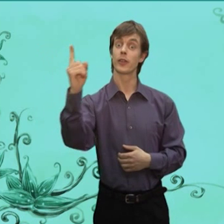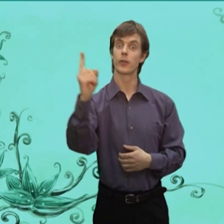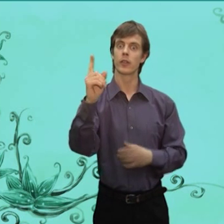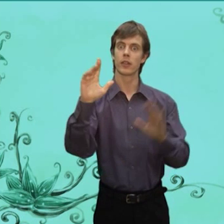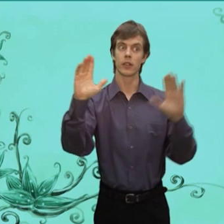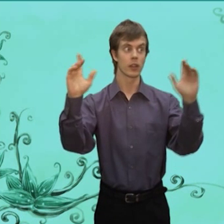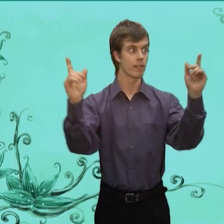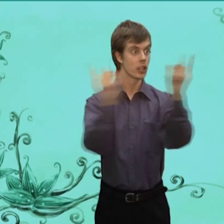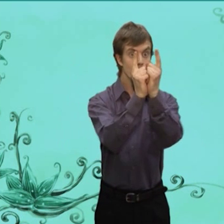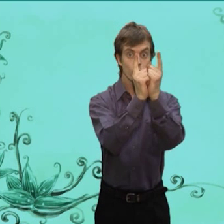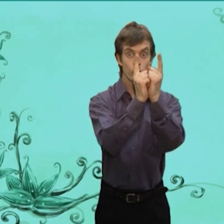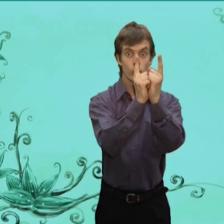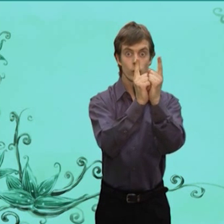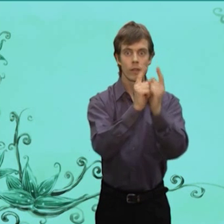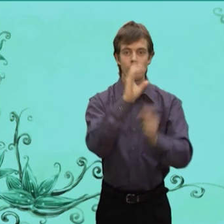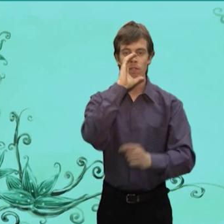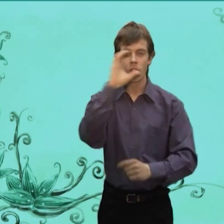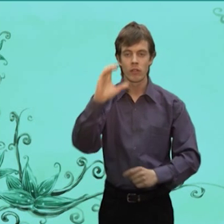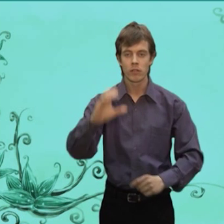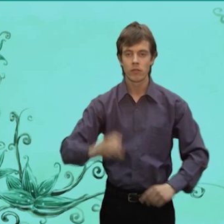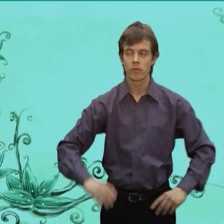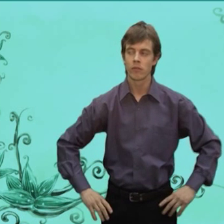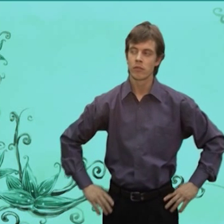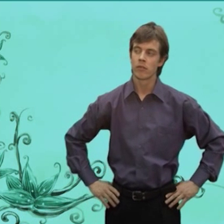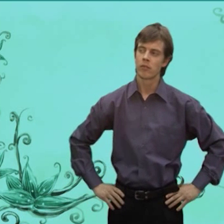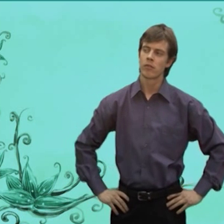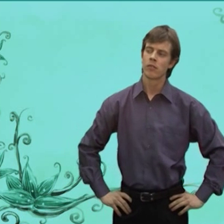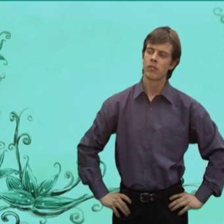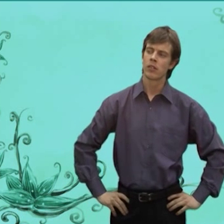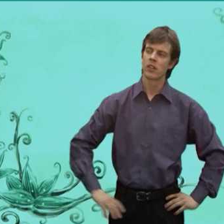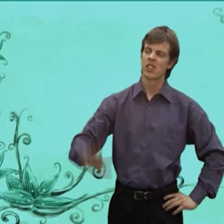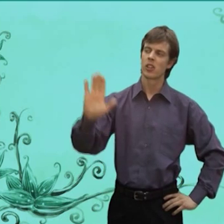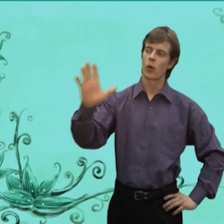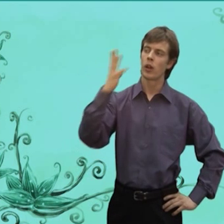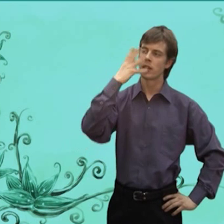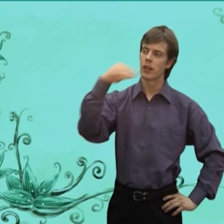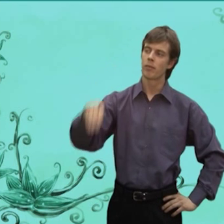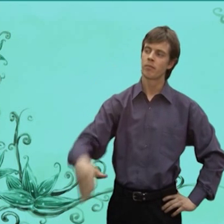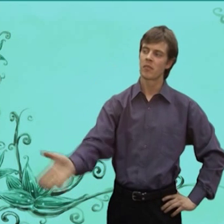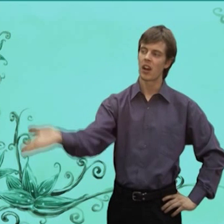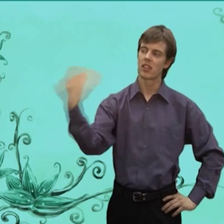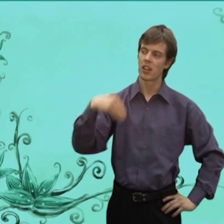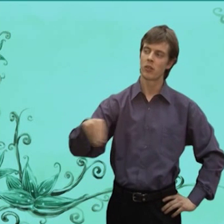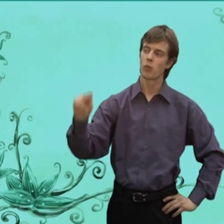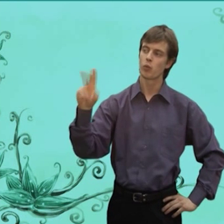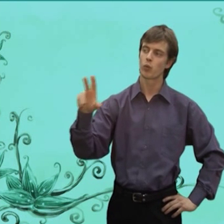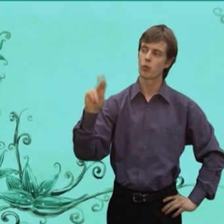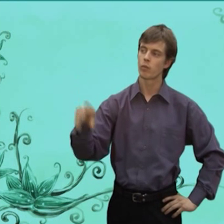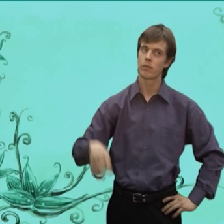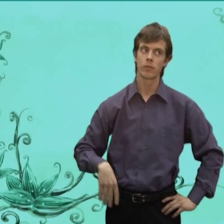А навстречу ей Волк Стой Лиса Отдай Утку